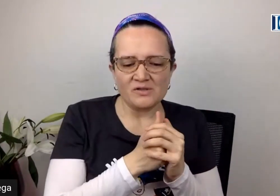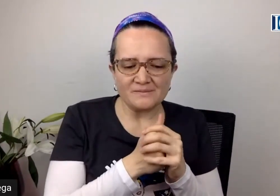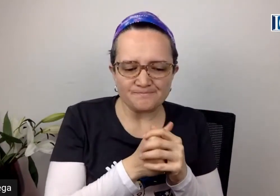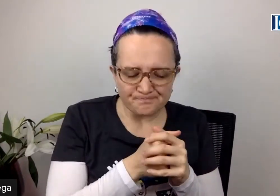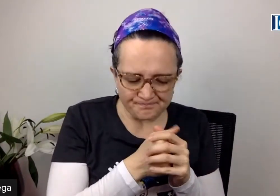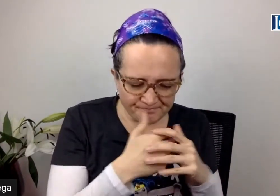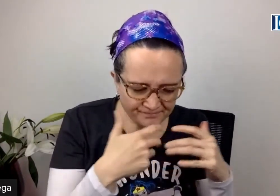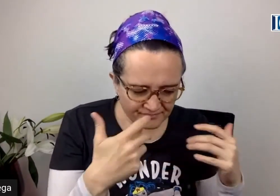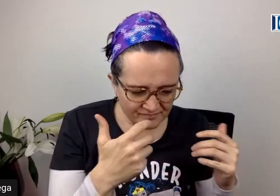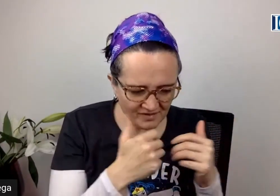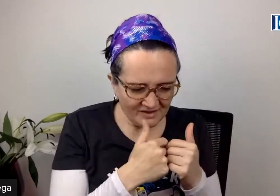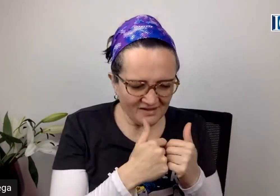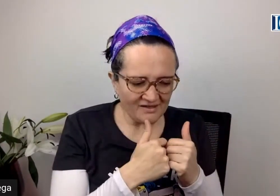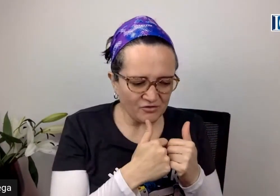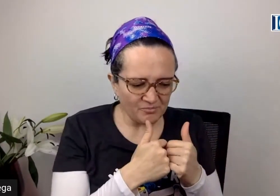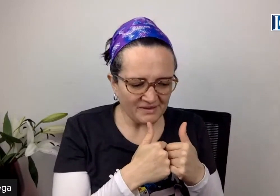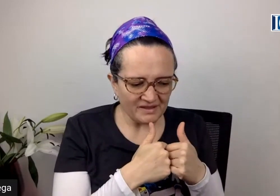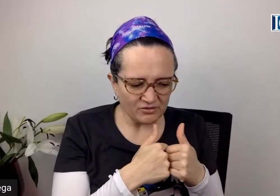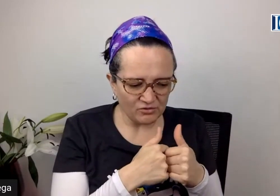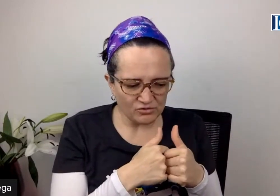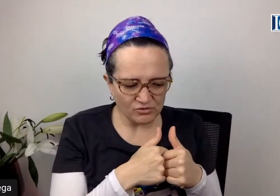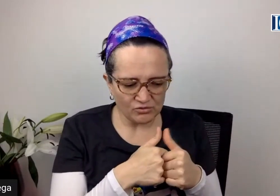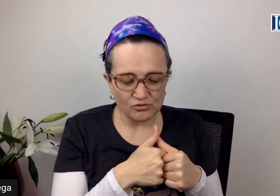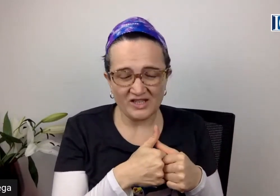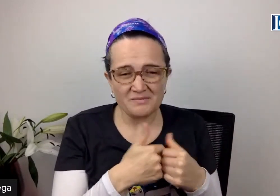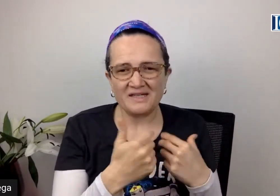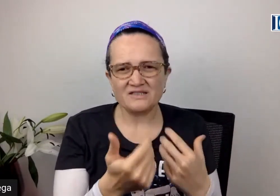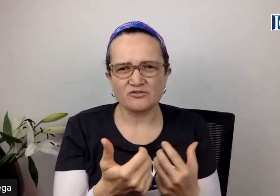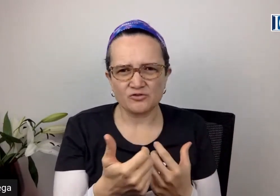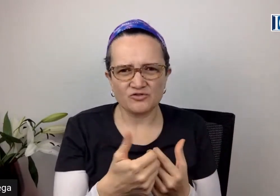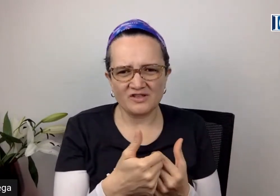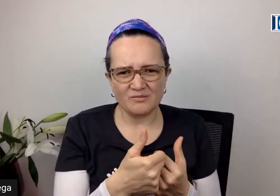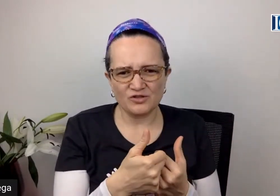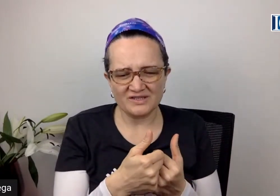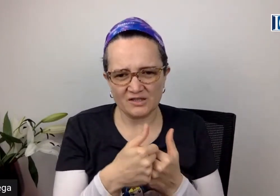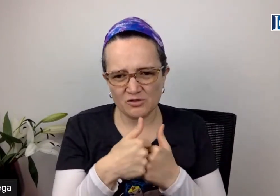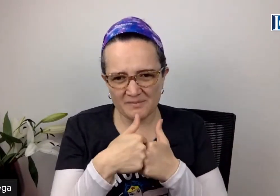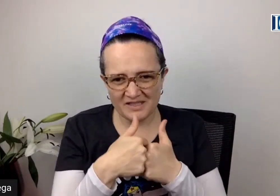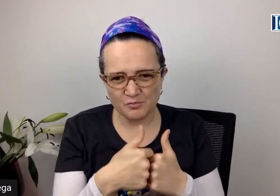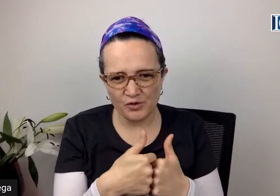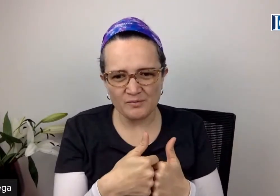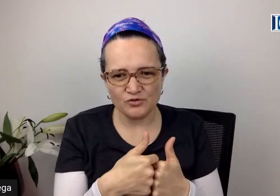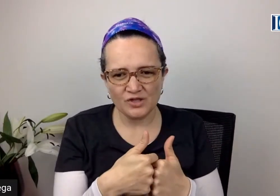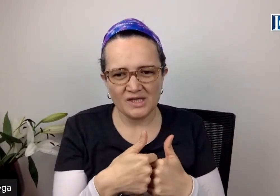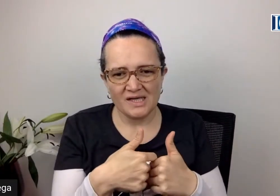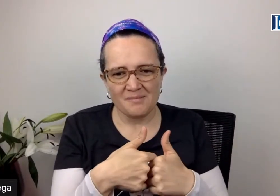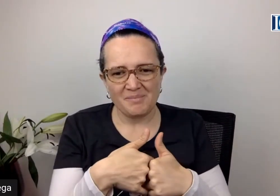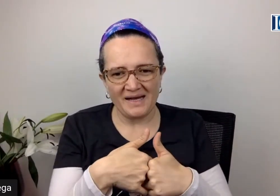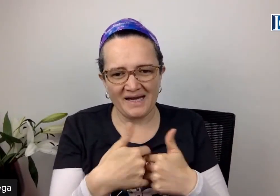que estaba yo compartiendo con unos animales y nosotros tendemos a hacer lo que más podemos para